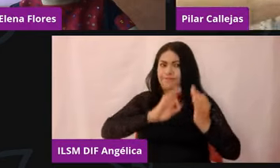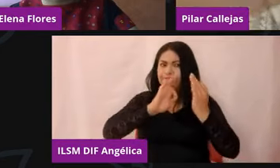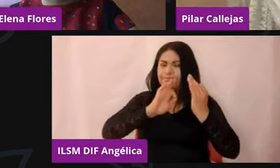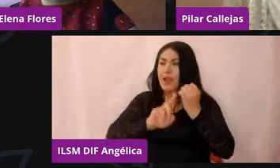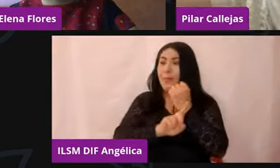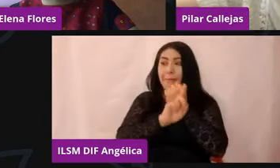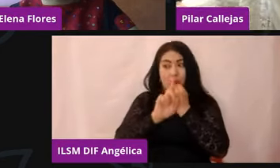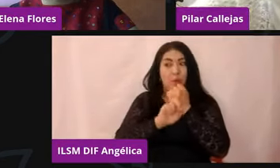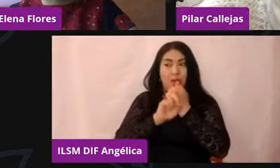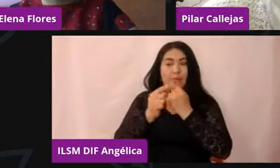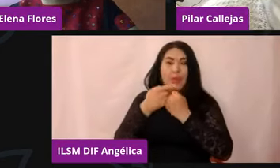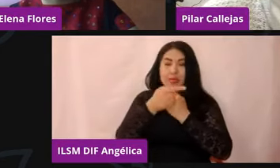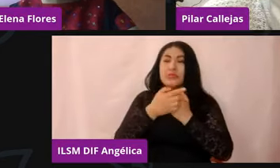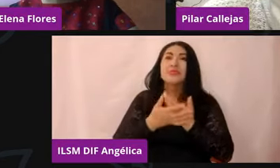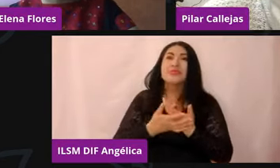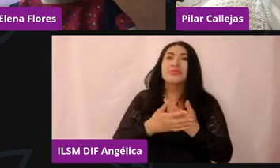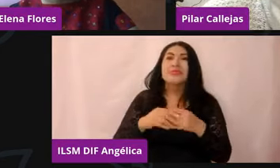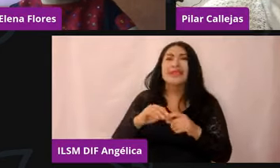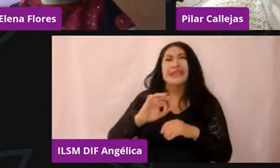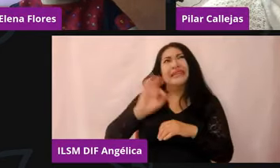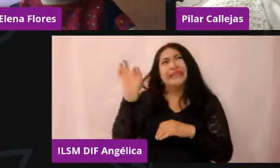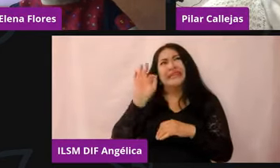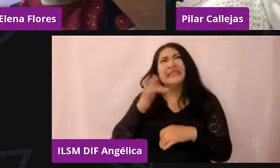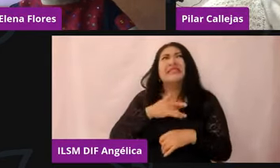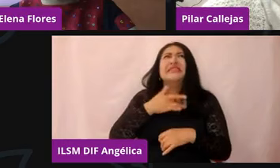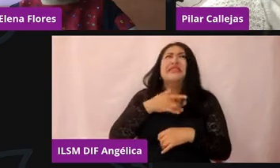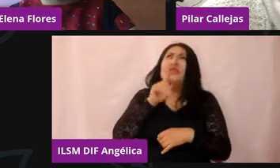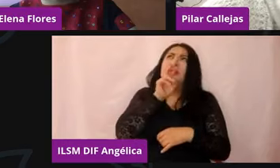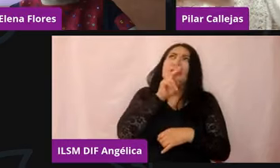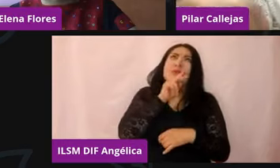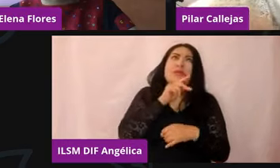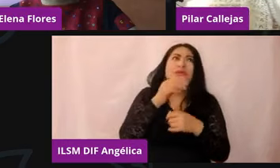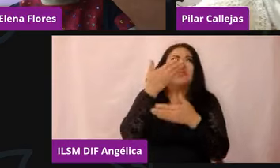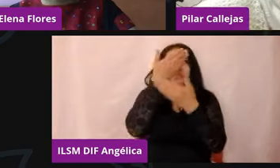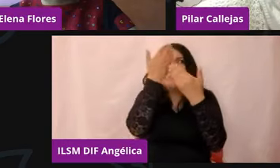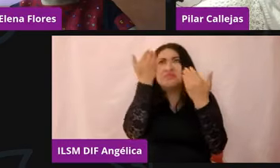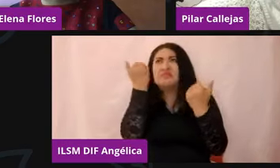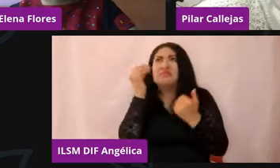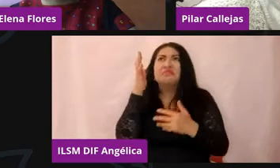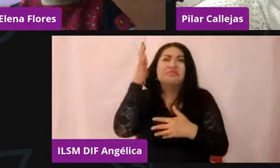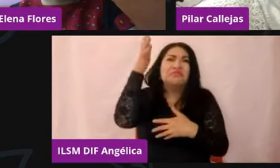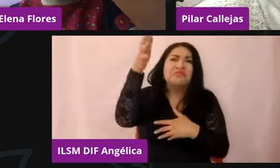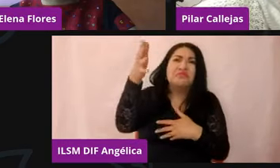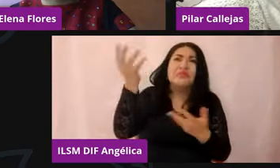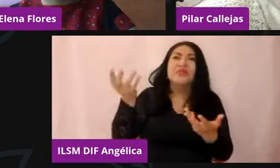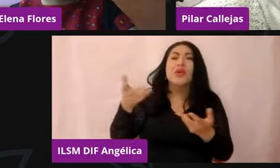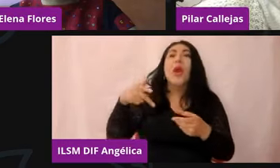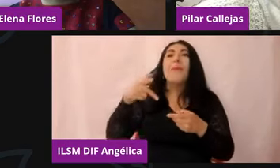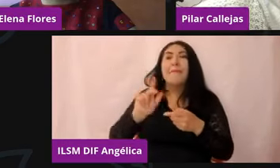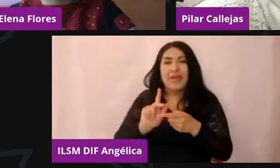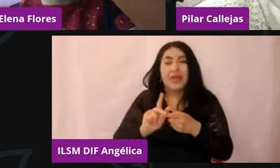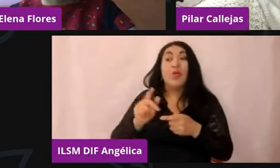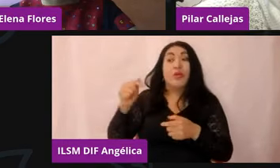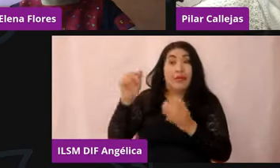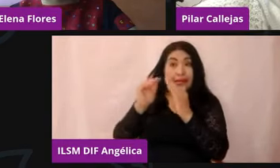de que por fuera haya una incertidumbre, siempre hay que generar en el hogar una certidumbre.